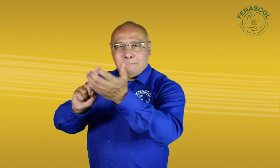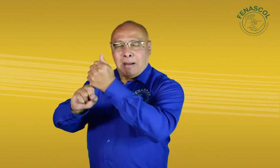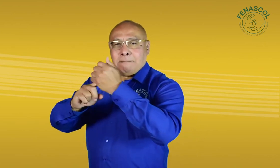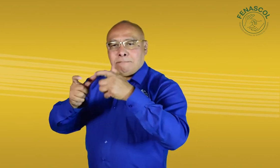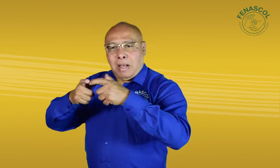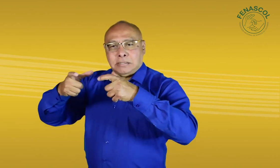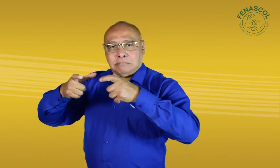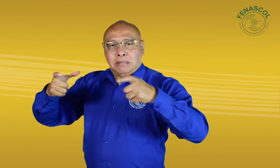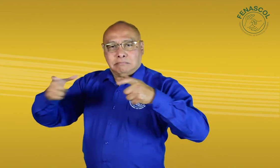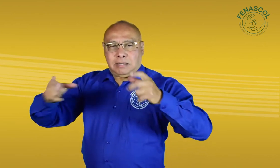señas colombiana.